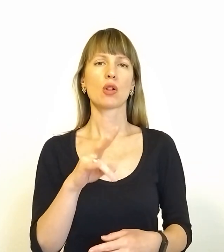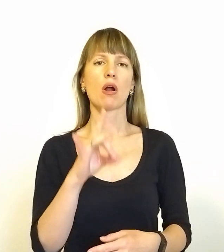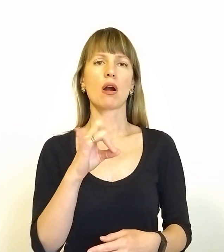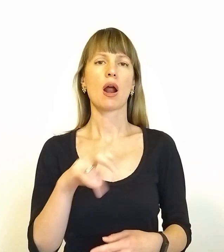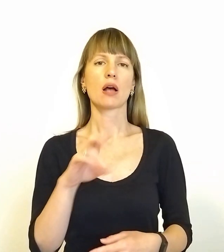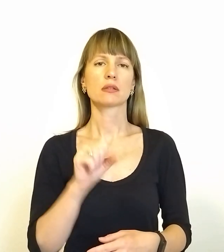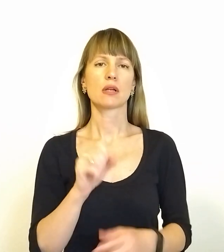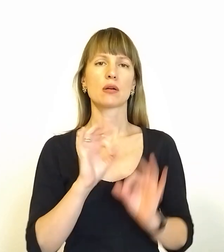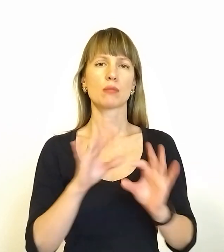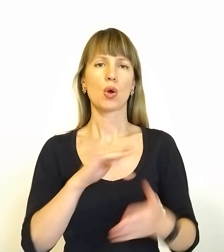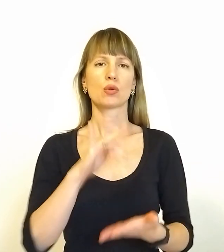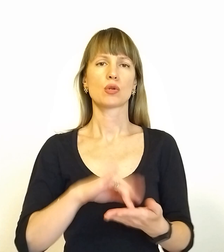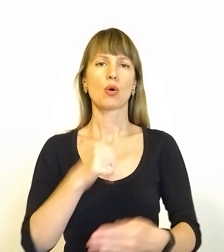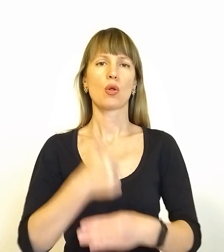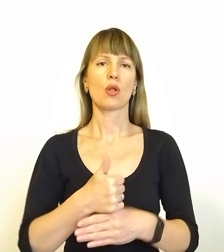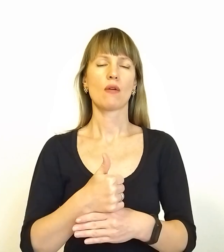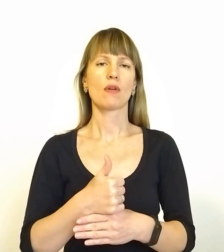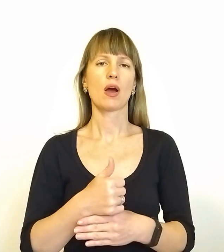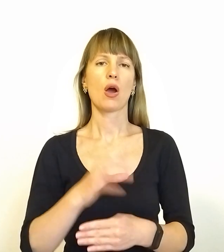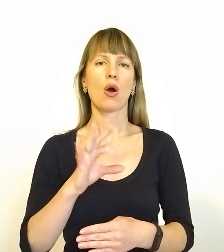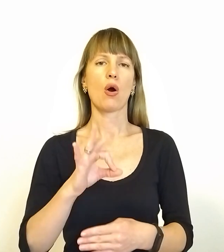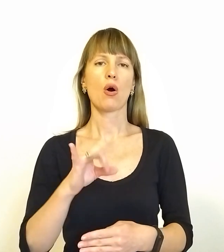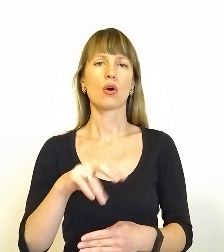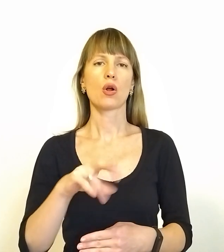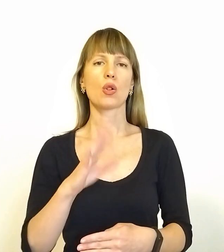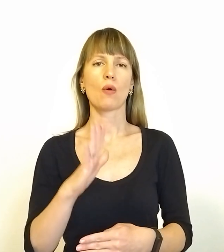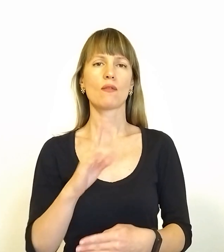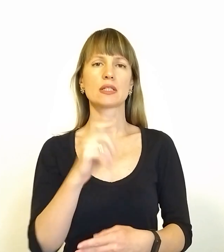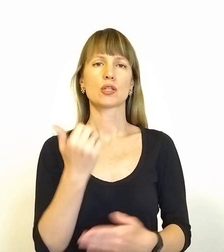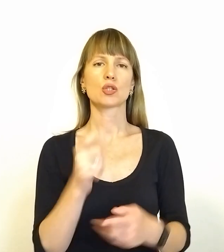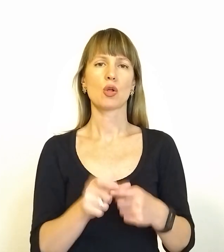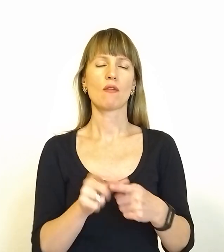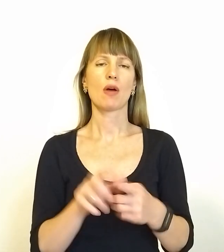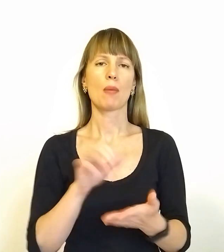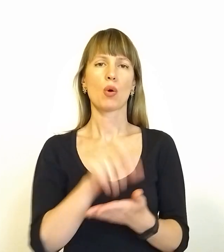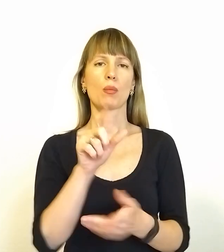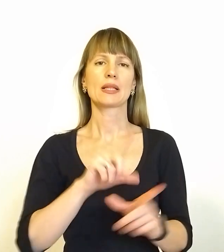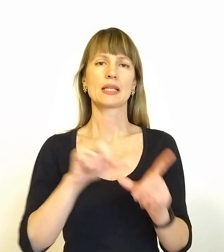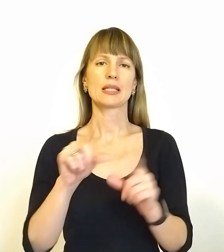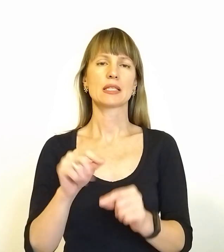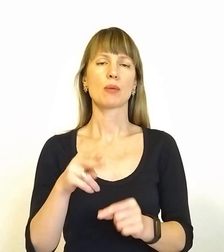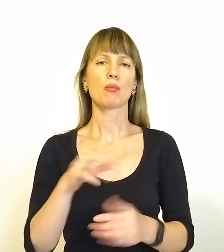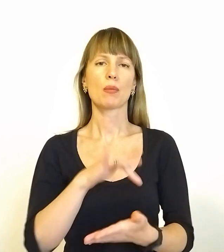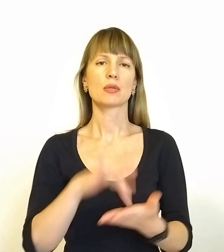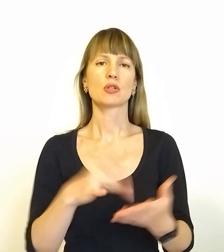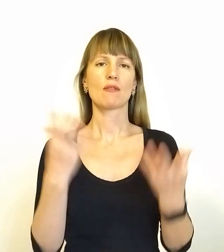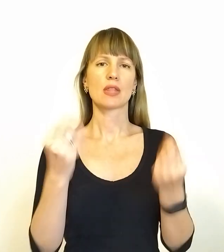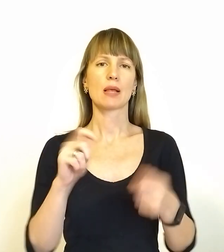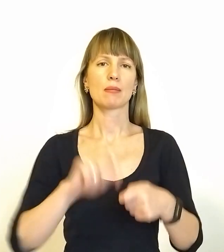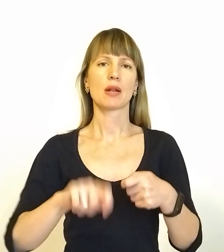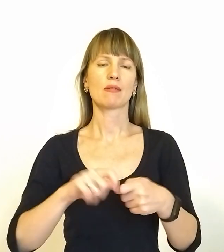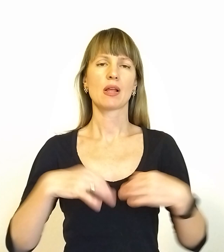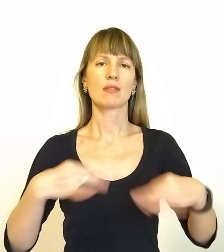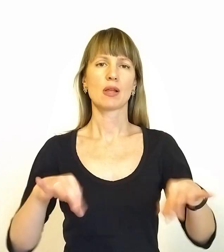голова Енергодара Дмитро Орлов. За його словами, окупанти їздять по місту в день, перевіряють автомобілі,